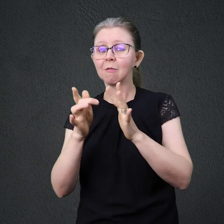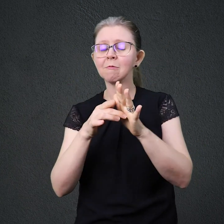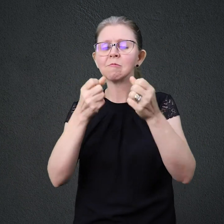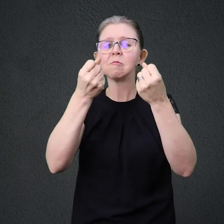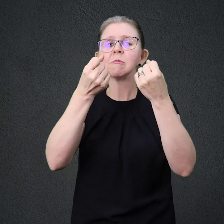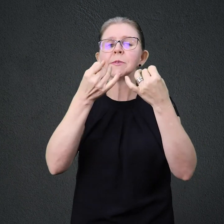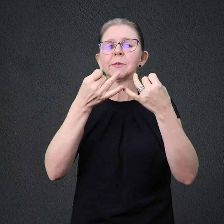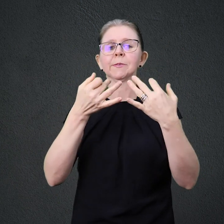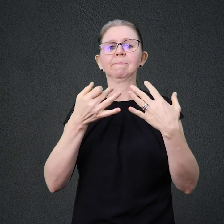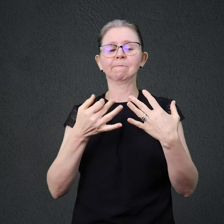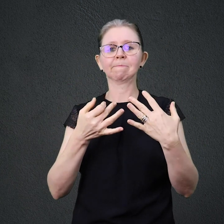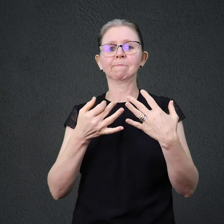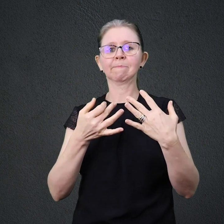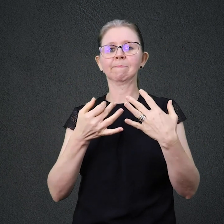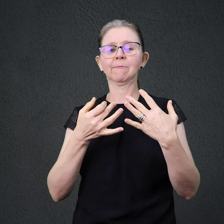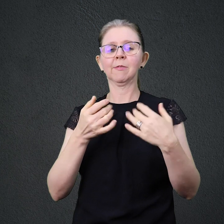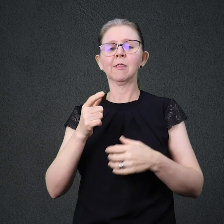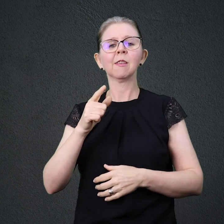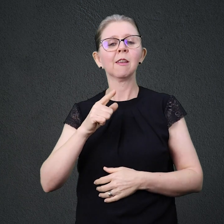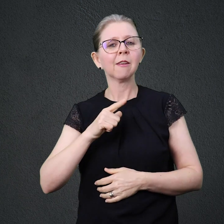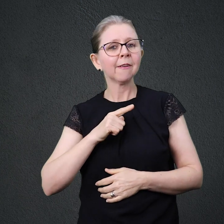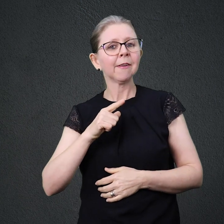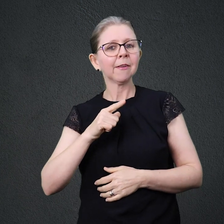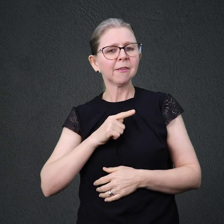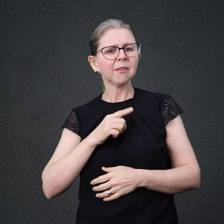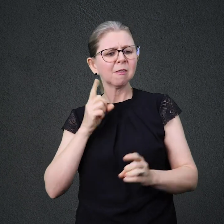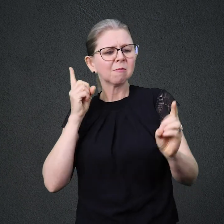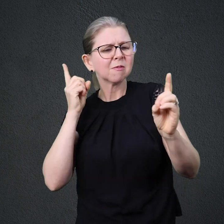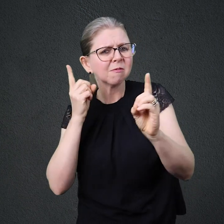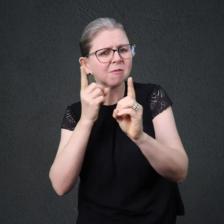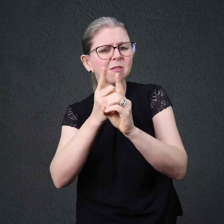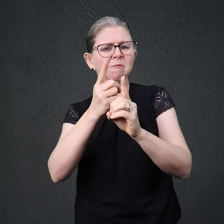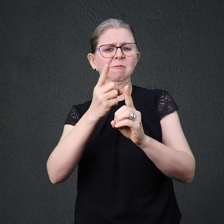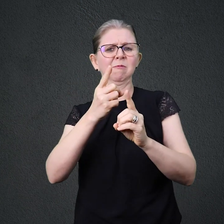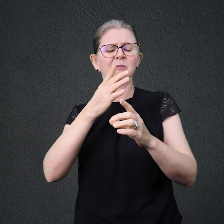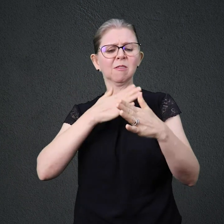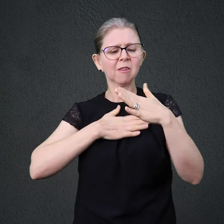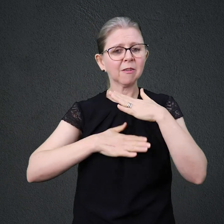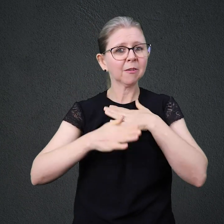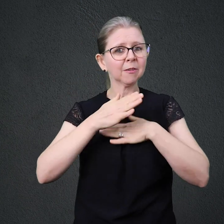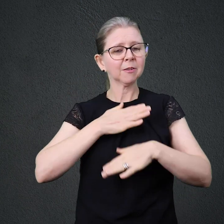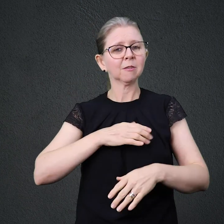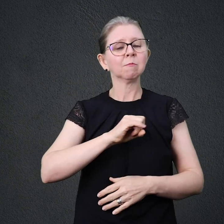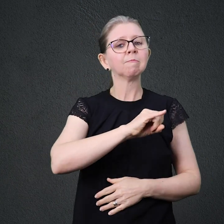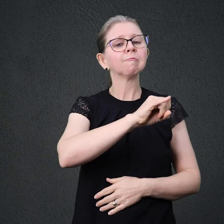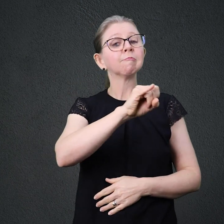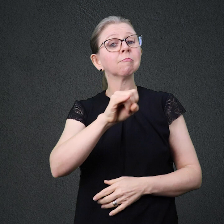Antes, é a garantia de que é possível encontrar serenidade e calma Mesmo na guerra, no conflito